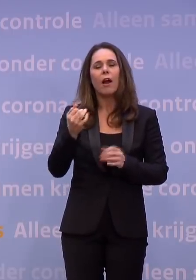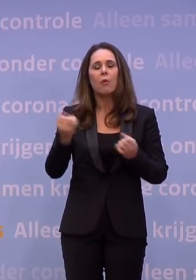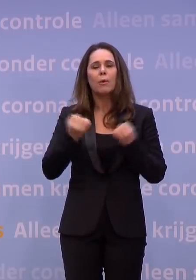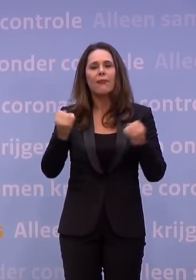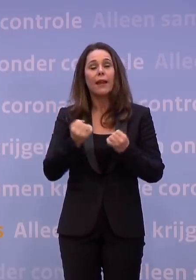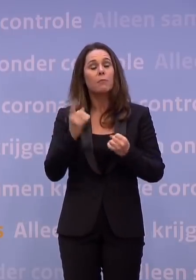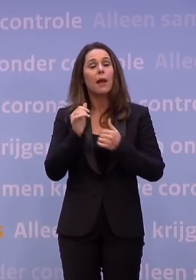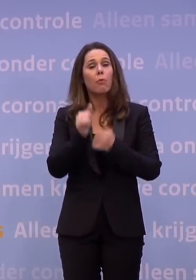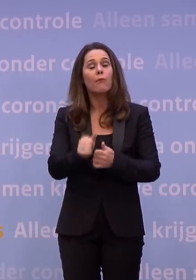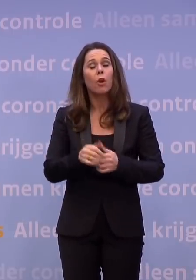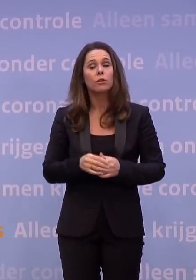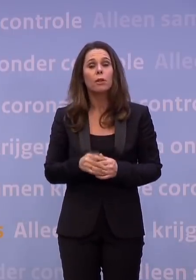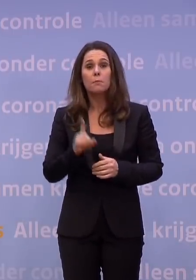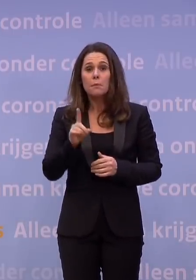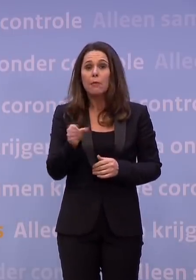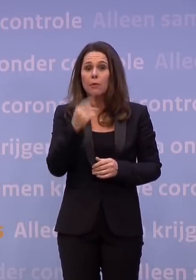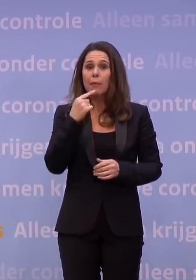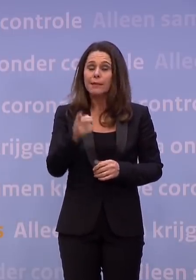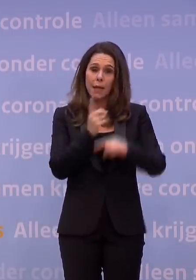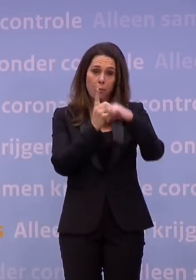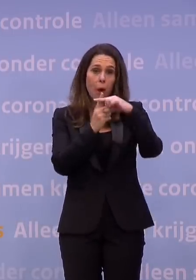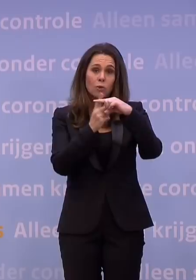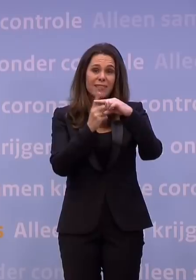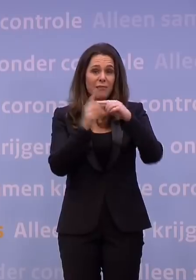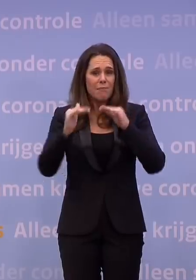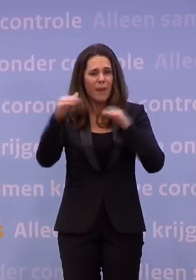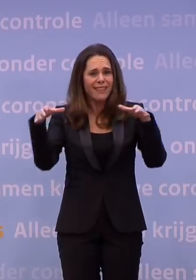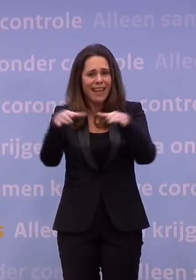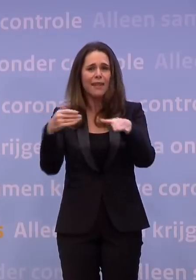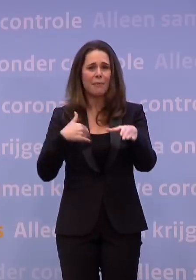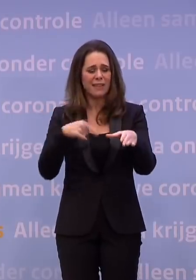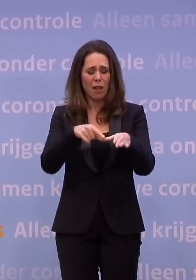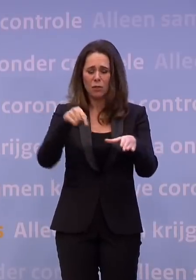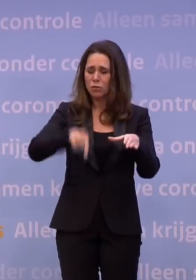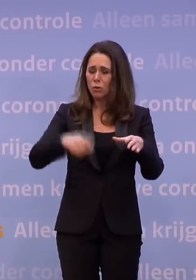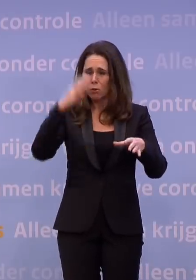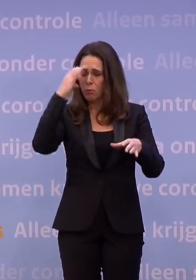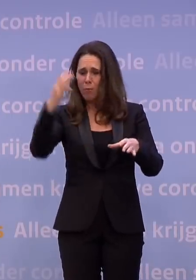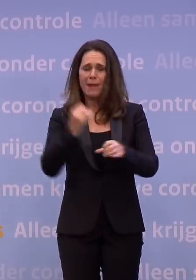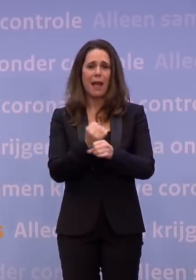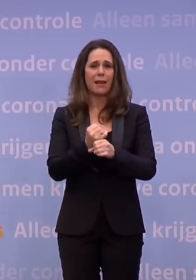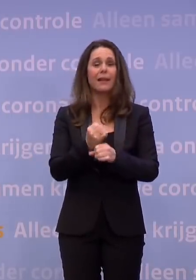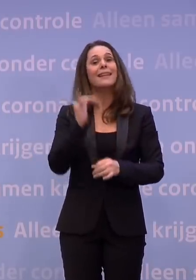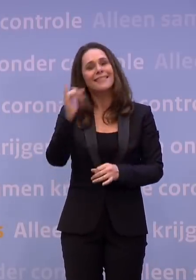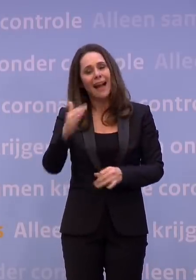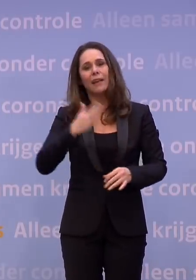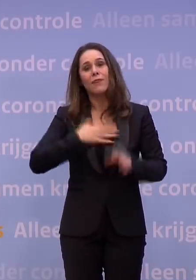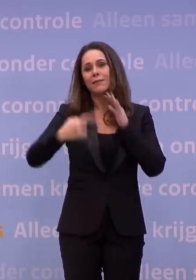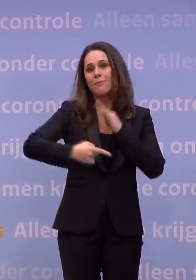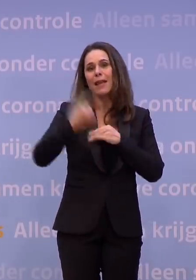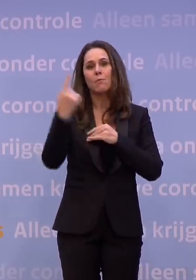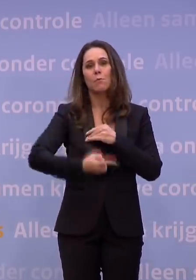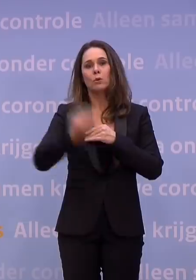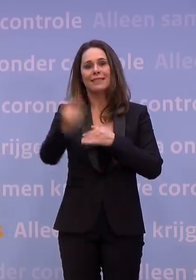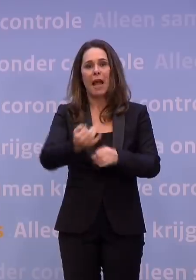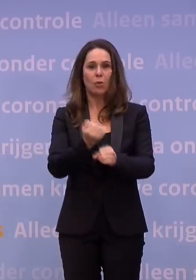aangegeven. En u roept mensen dus ook op ik wil wel even zeggen, positief, het overgrote deel van de mensen, anders wordt het zo geproblematiseerd, ja, ik vind dat we nog meer thuis zouden moeten